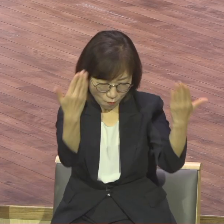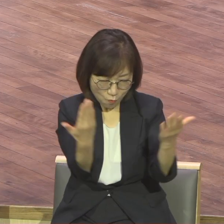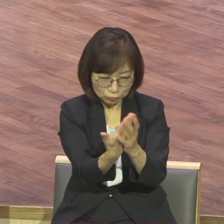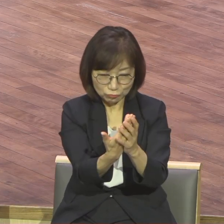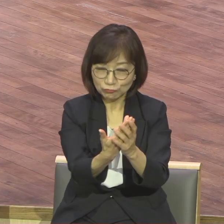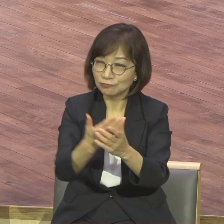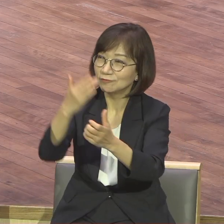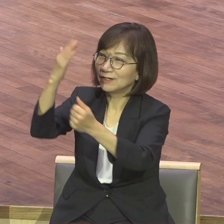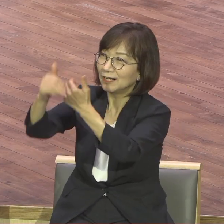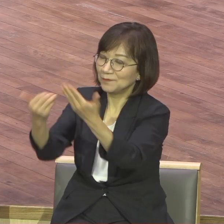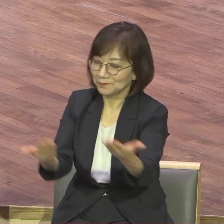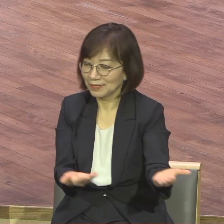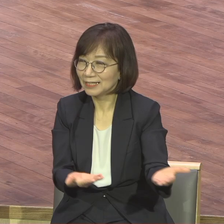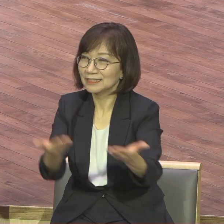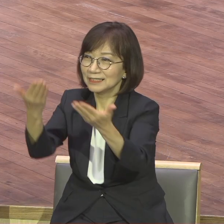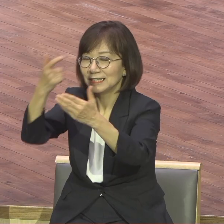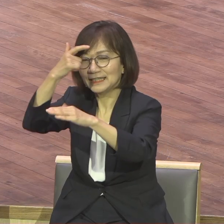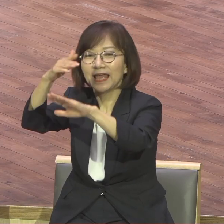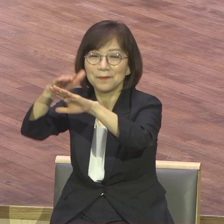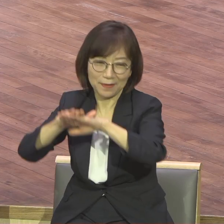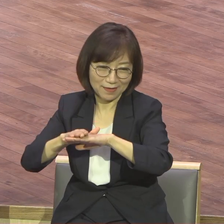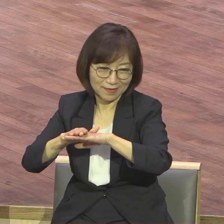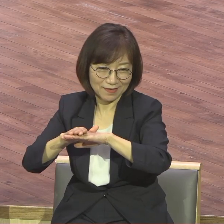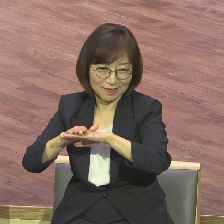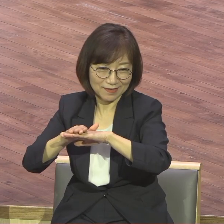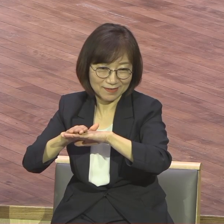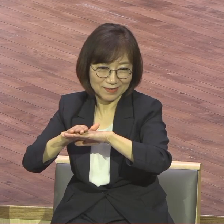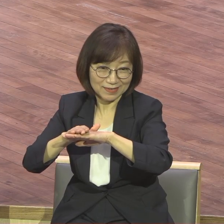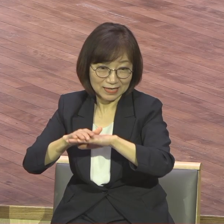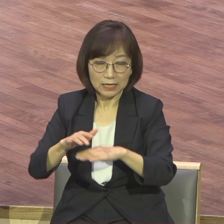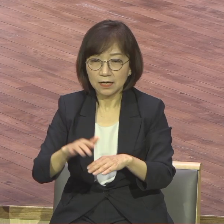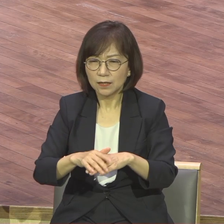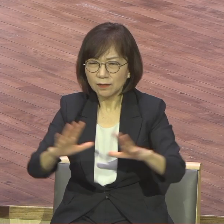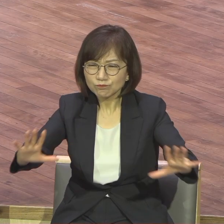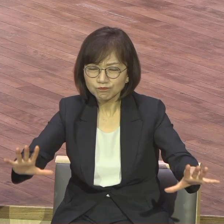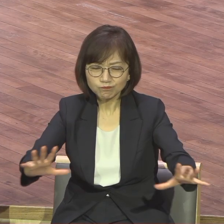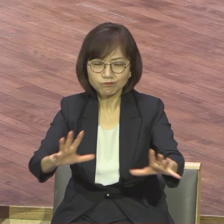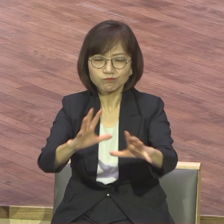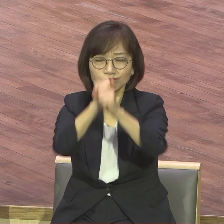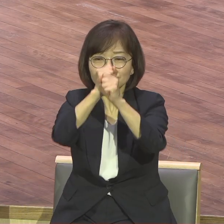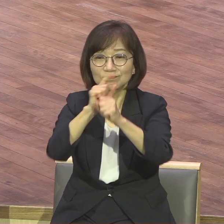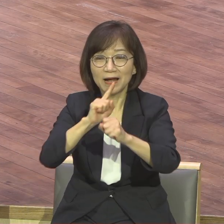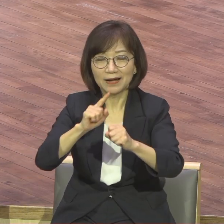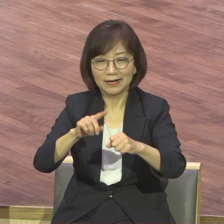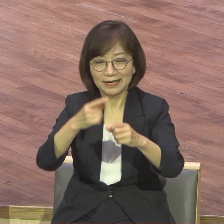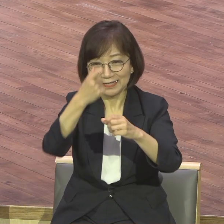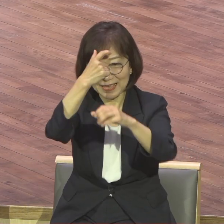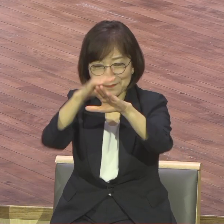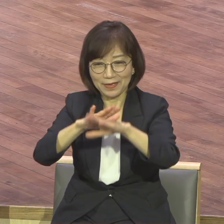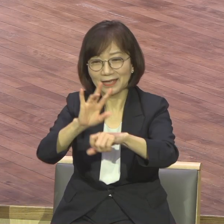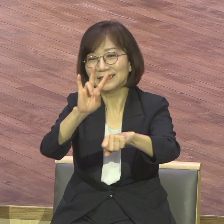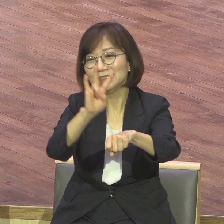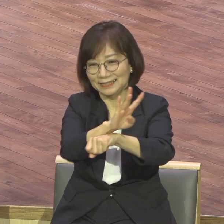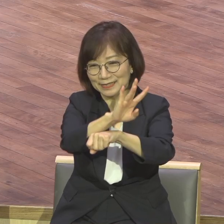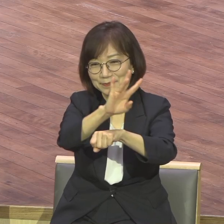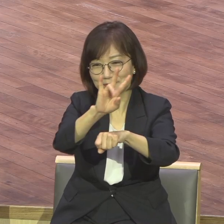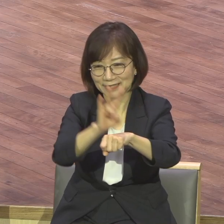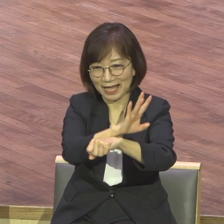삶 자체가 예배가 돼야 돼요. 한마디로 예배 24 아멘 예배 24가 돼야 된다.